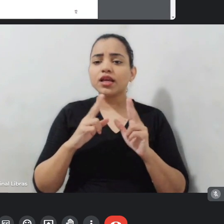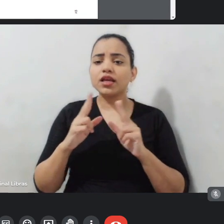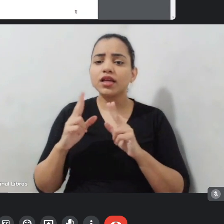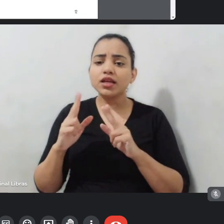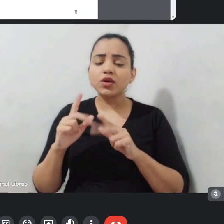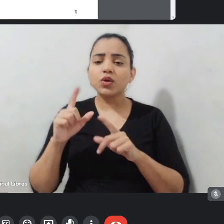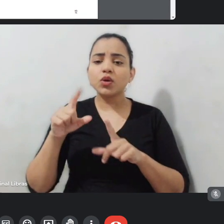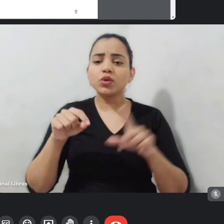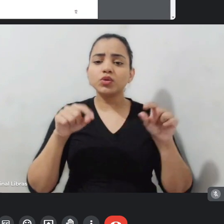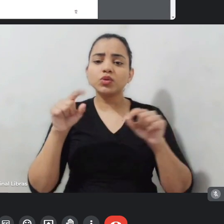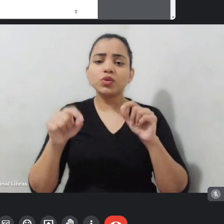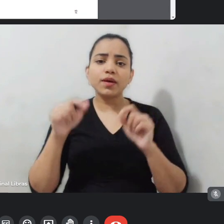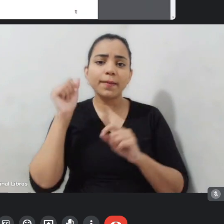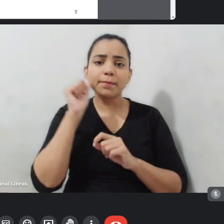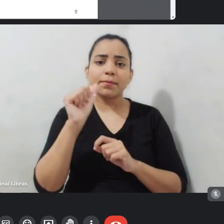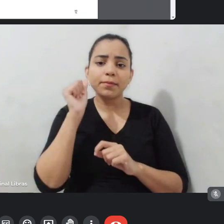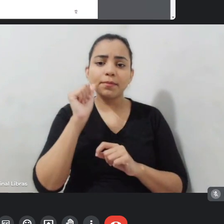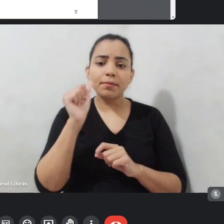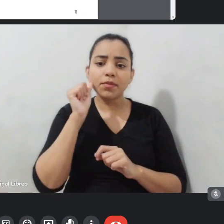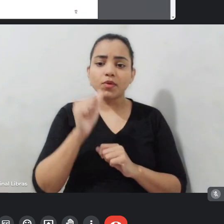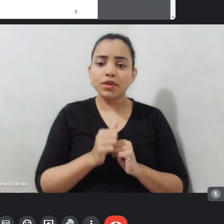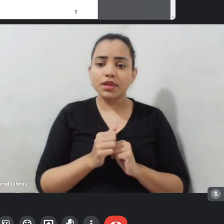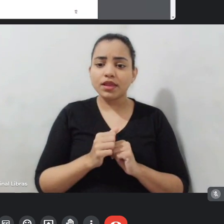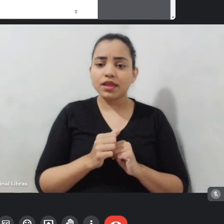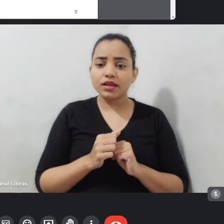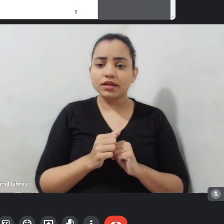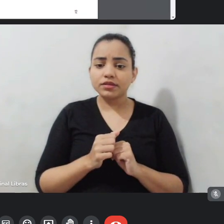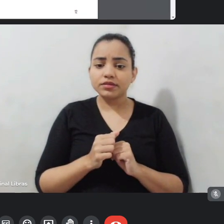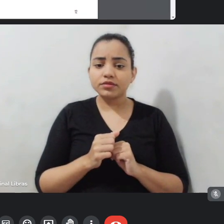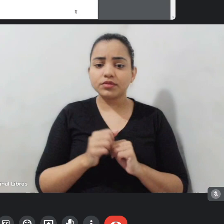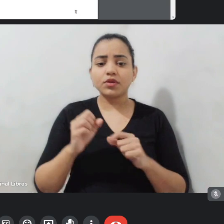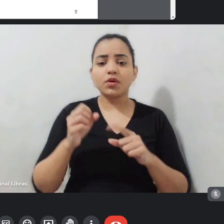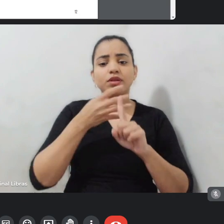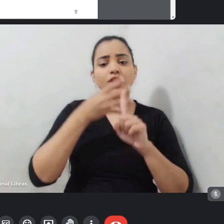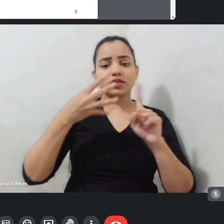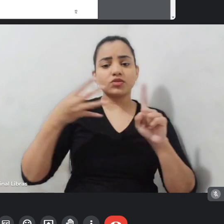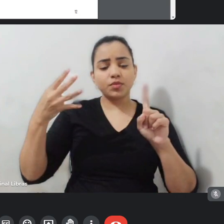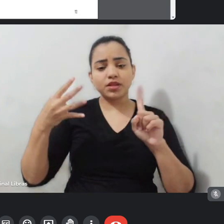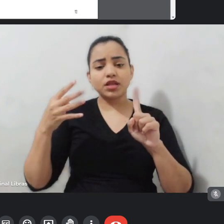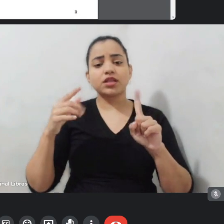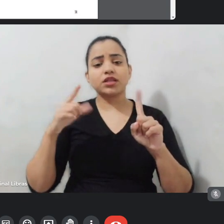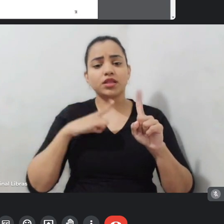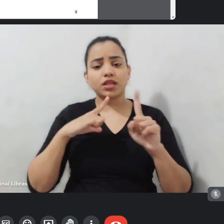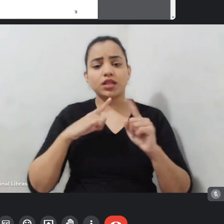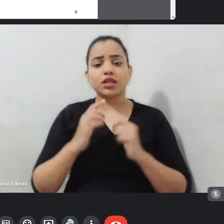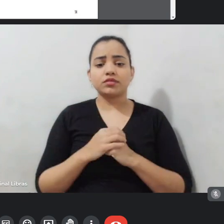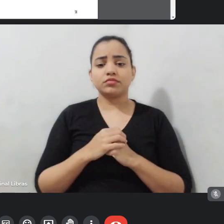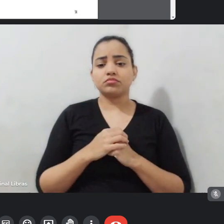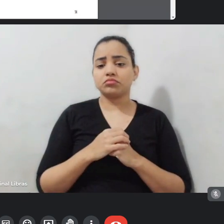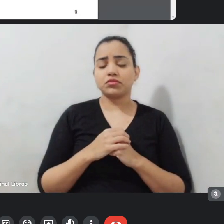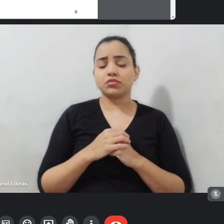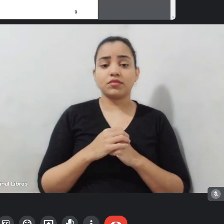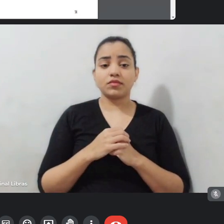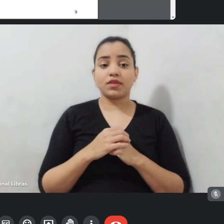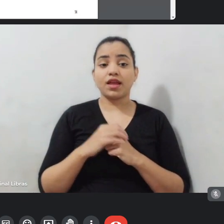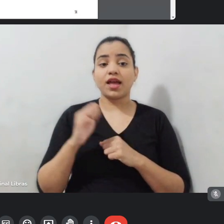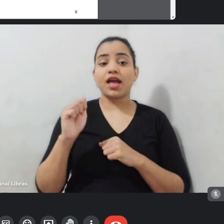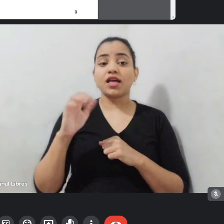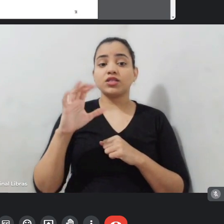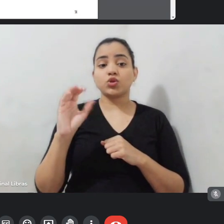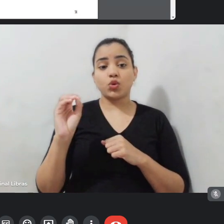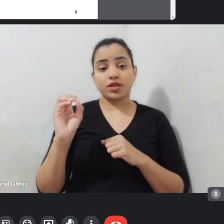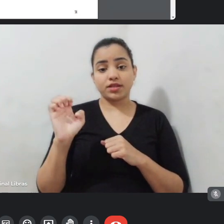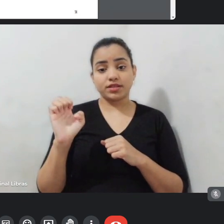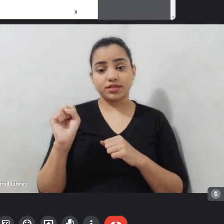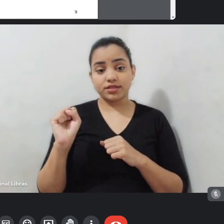de mulheres, se não me engano, ou contra todos LGBTQIA+. As ações afirmativas, gente, as ações afirmativas,